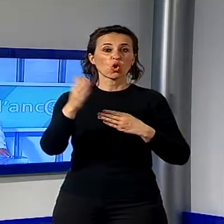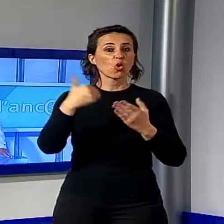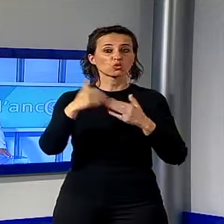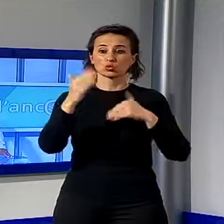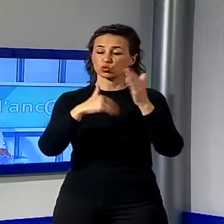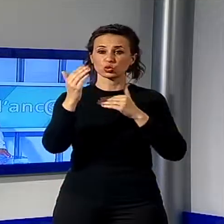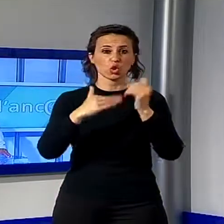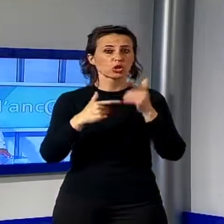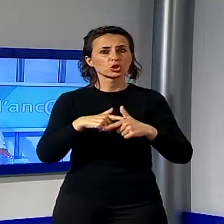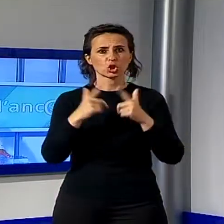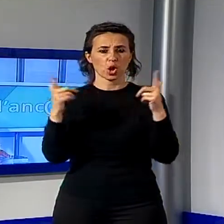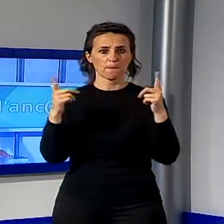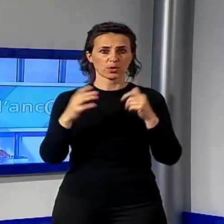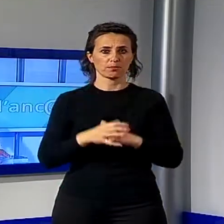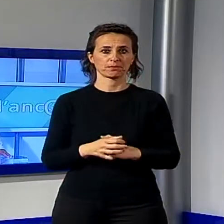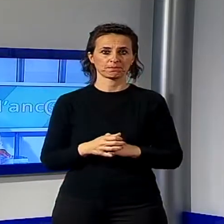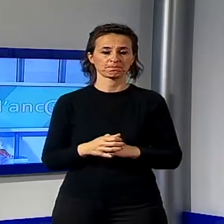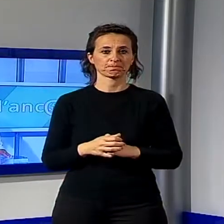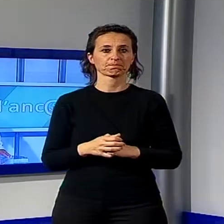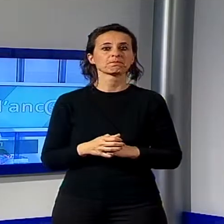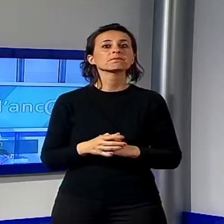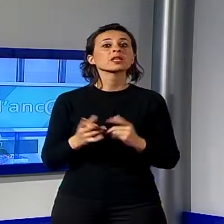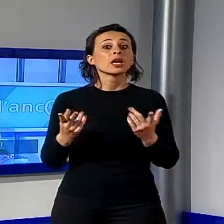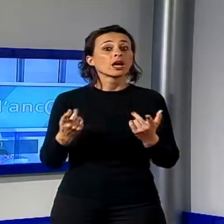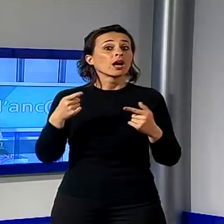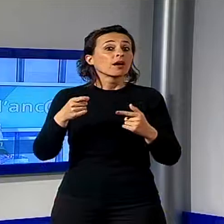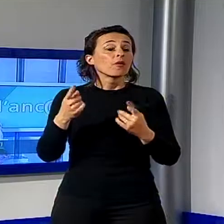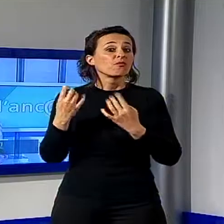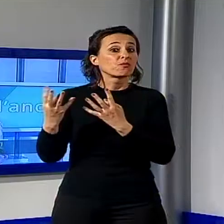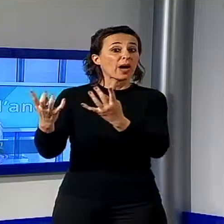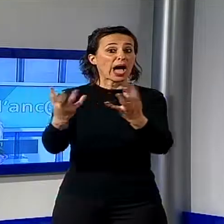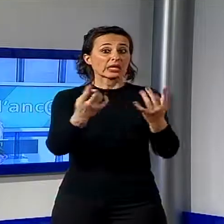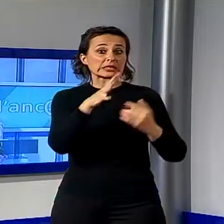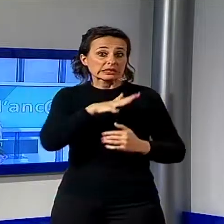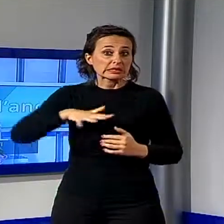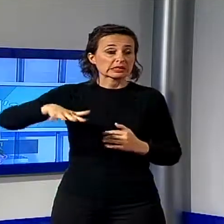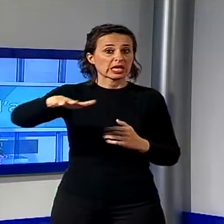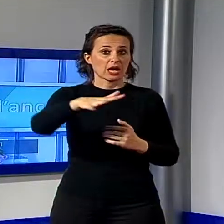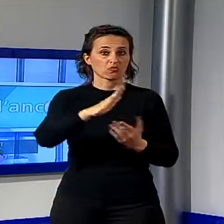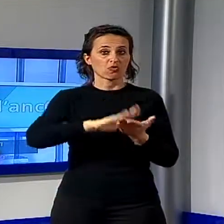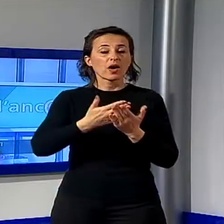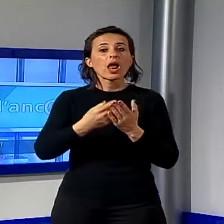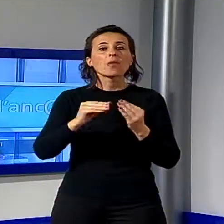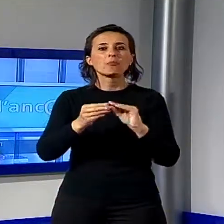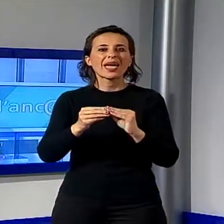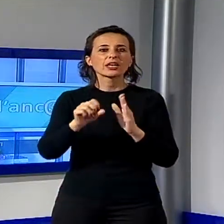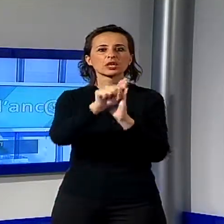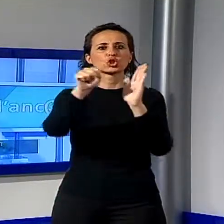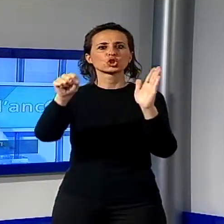universamente noto. E questo è un bene storico e culturale che forse meriterebbe l'attenzione e l'allarme anche dell'UNESCO, visto